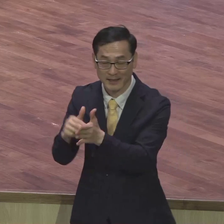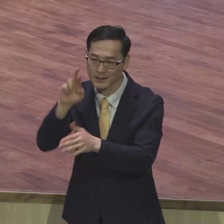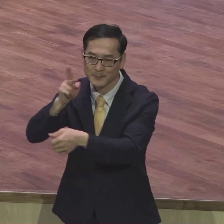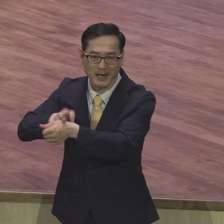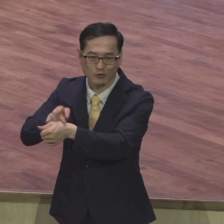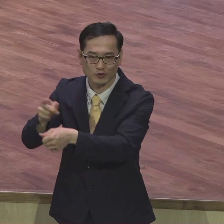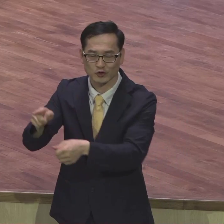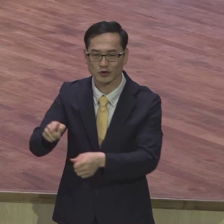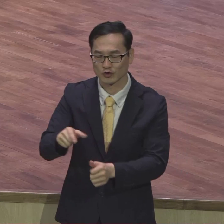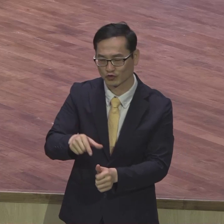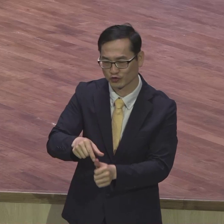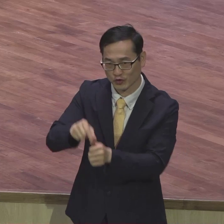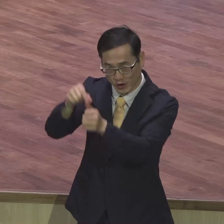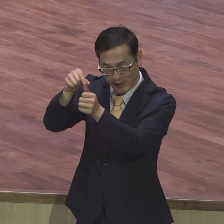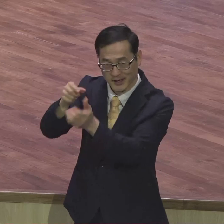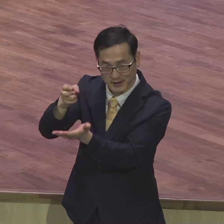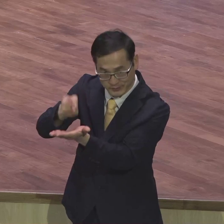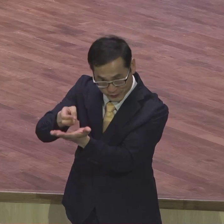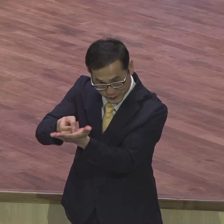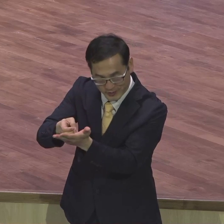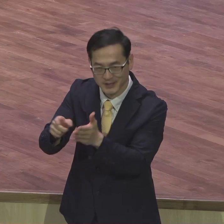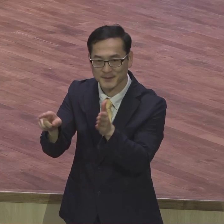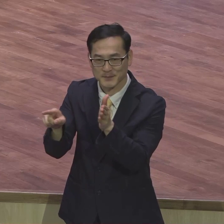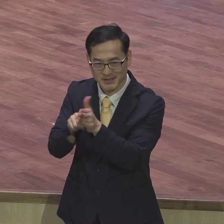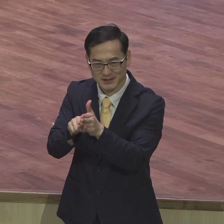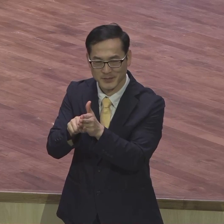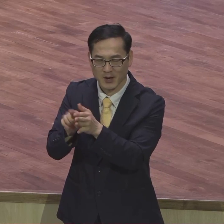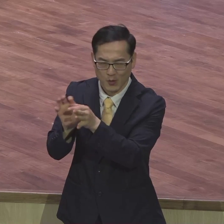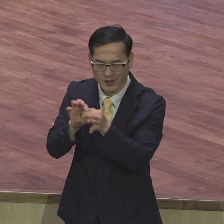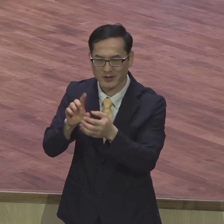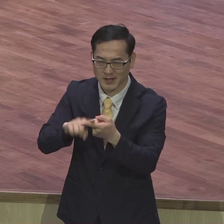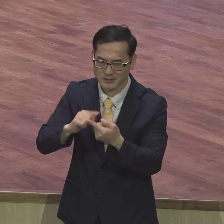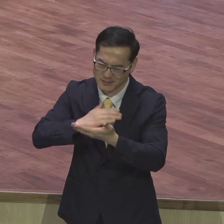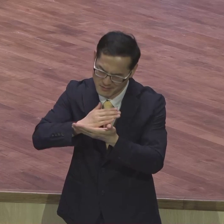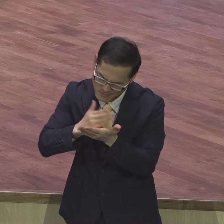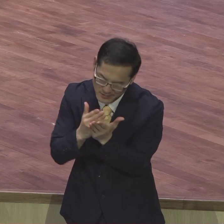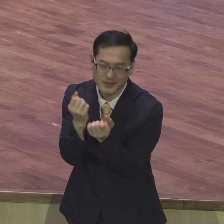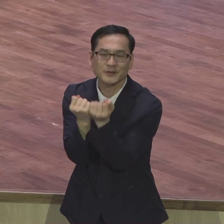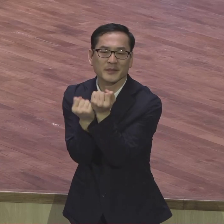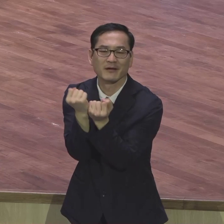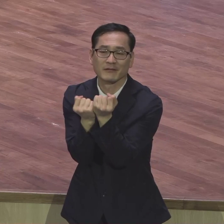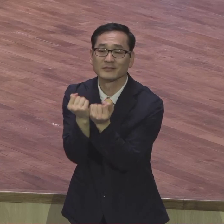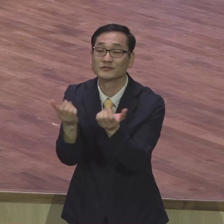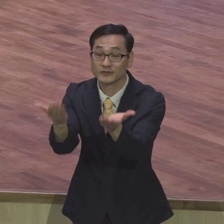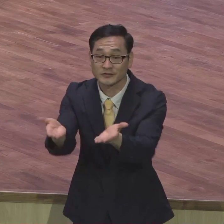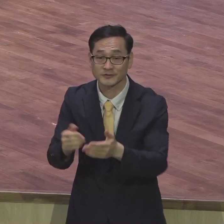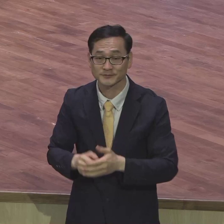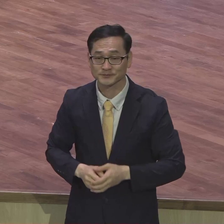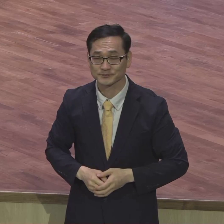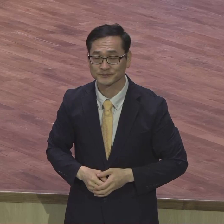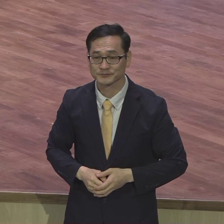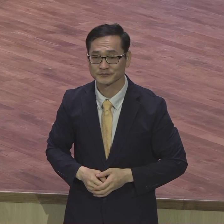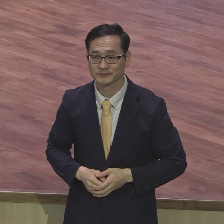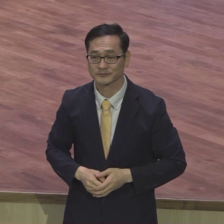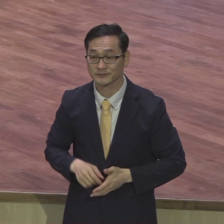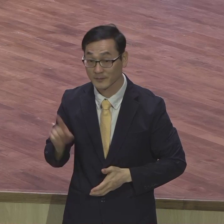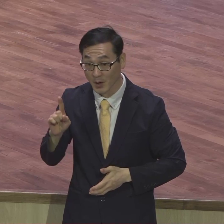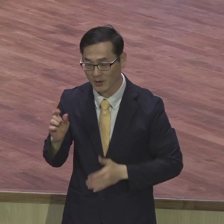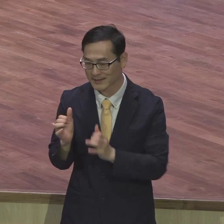믿음에 대해서 다각도로 표현했습니다 인간은 한 사람도 빠짐없이